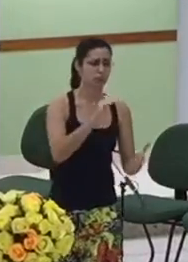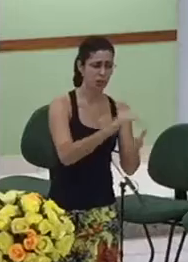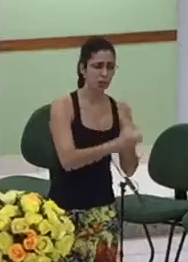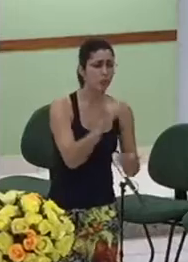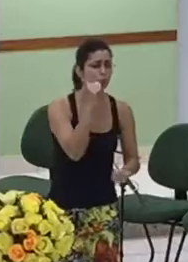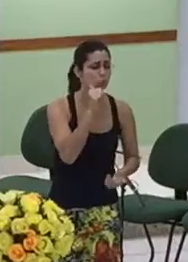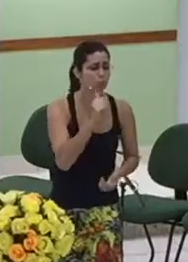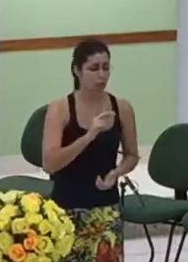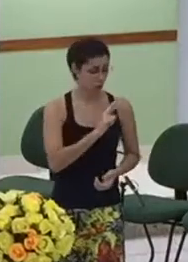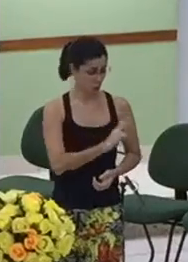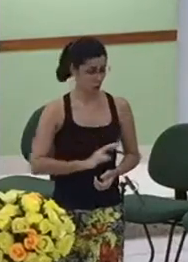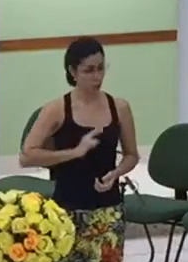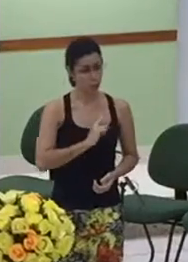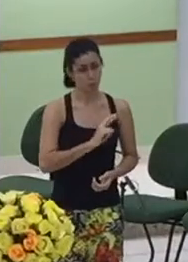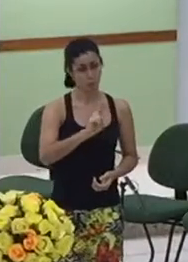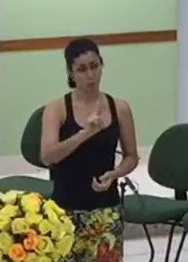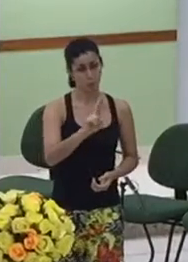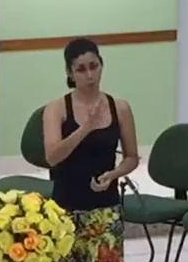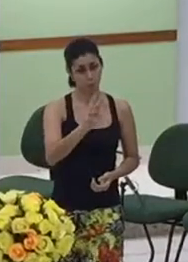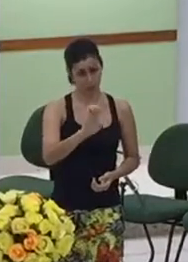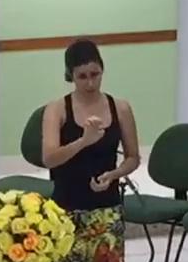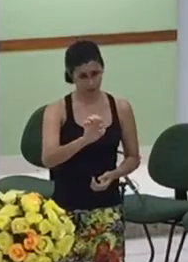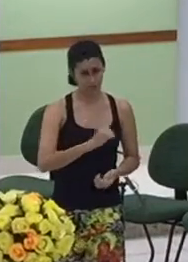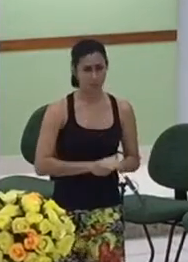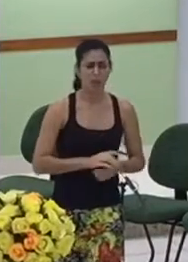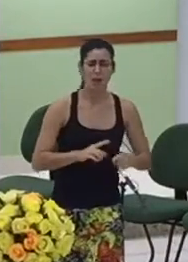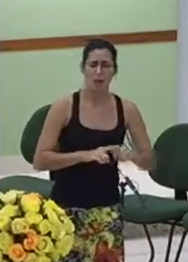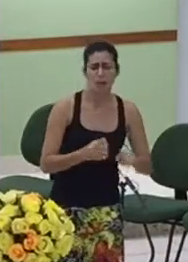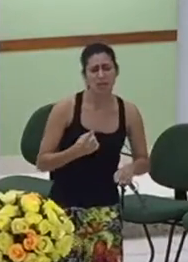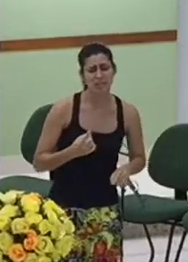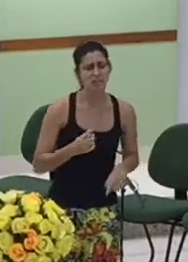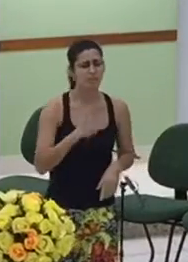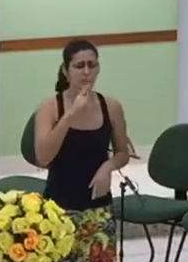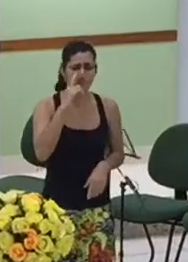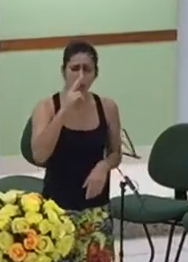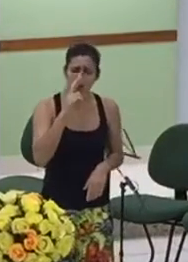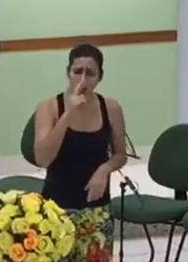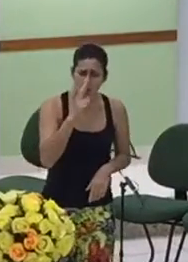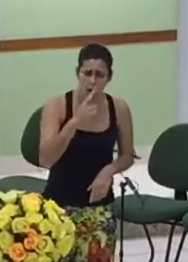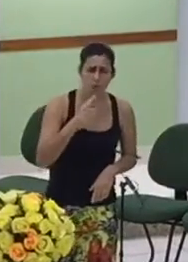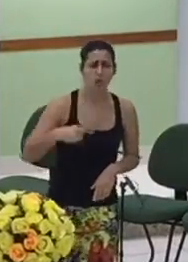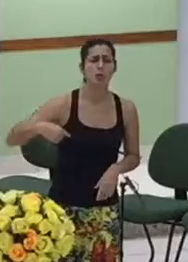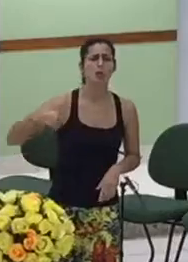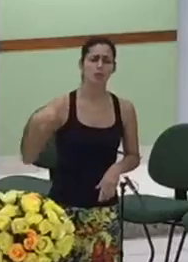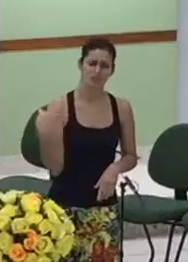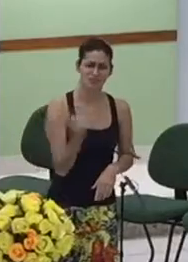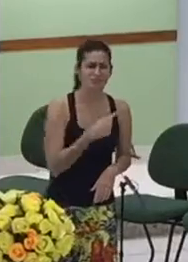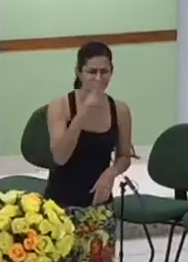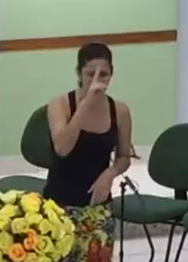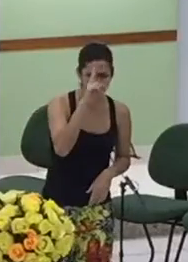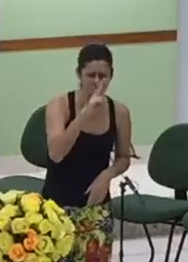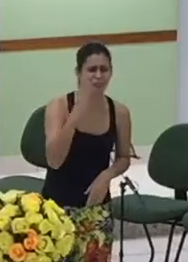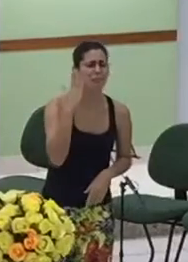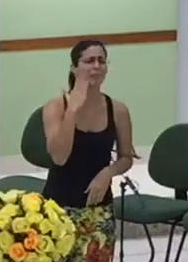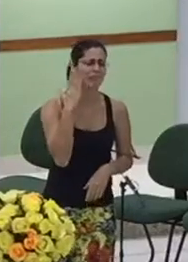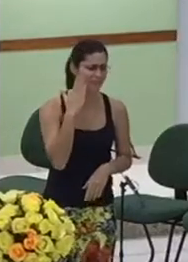lembramos bem quem é Raab Raab é conhecida como Raab a